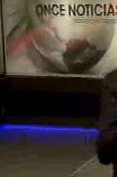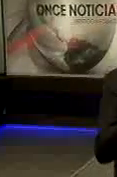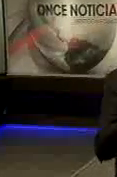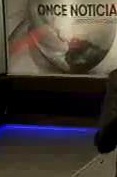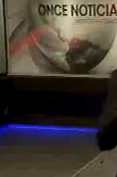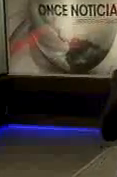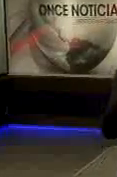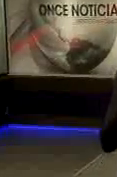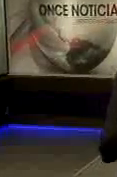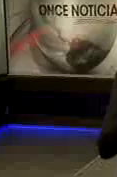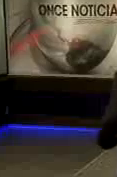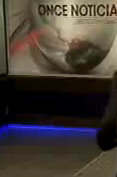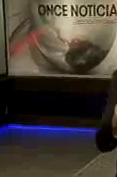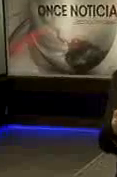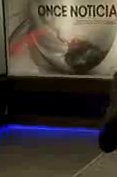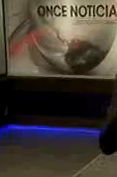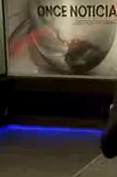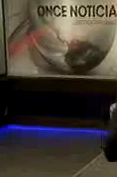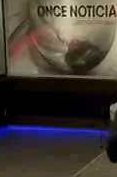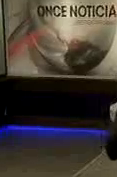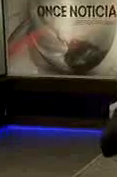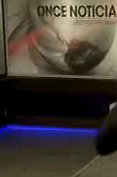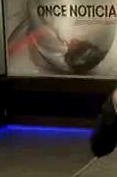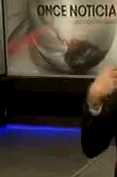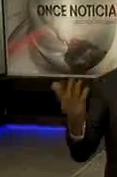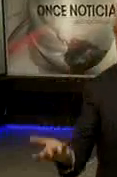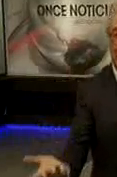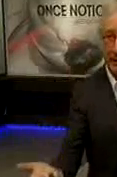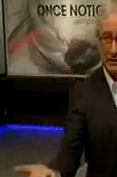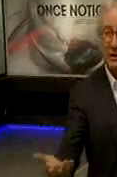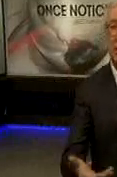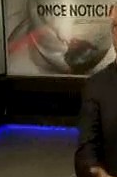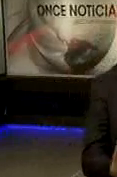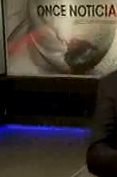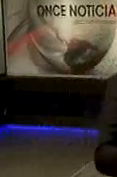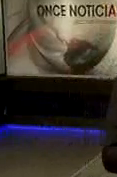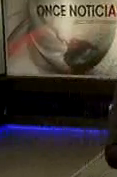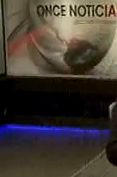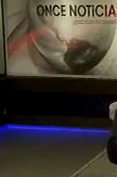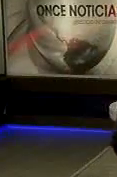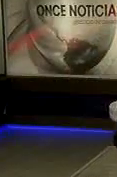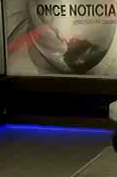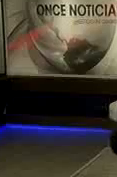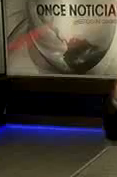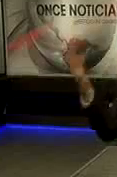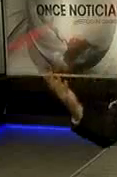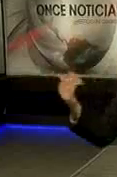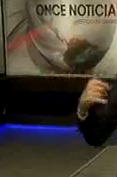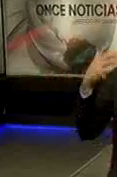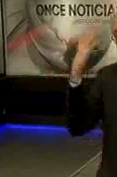Estos dos elementos Lo que entra al país y lo que sale del país Cómo levantar dinero al país Usted, mío, inversiones